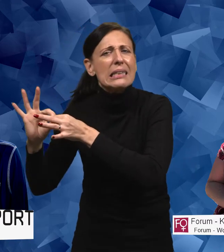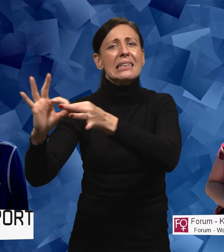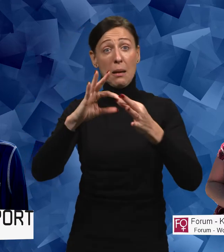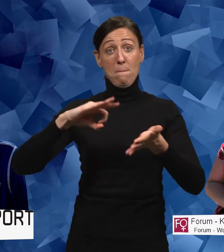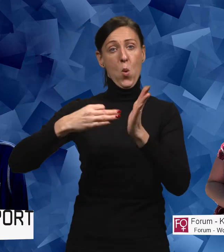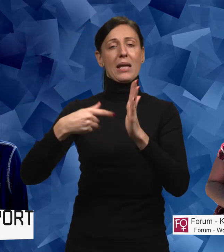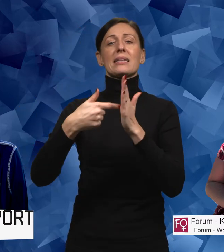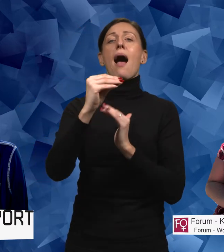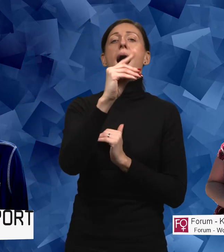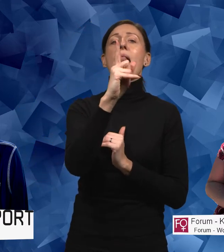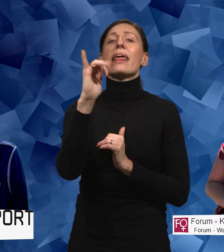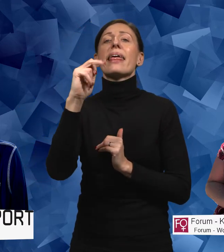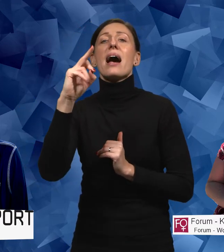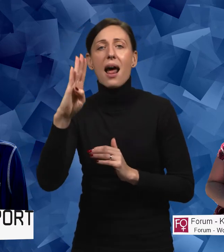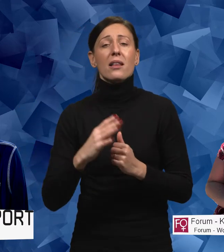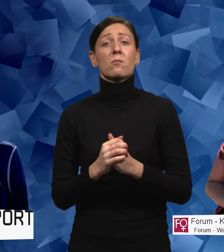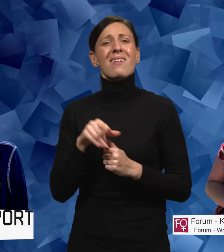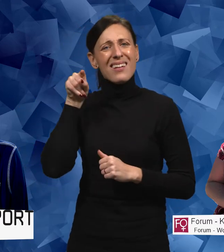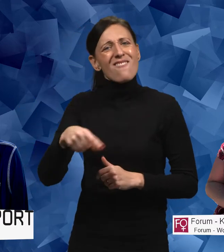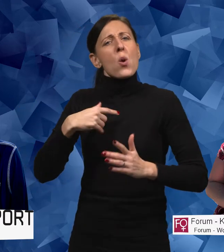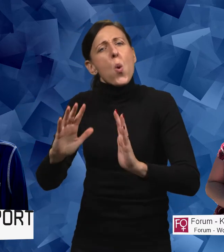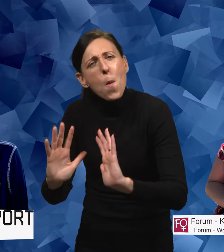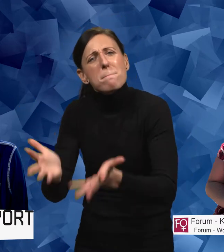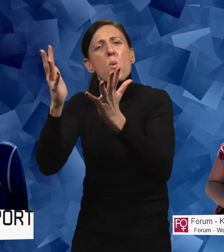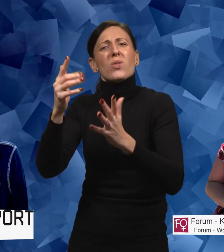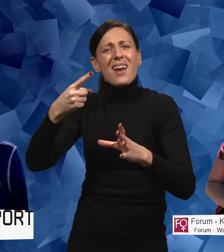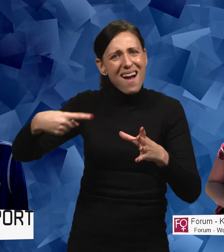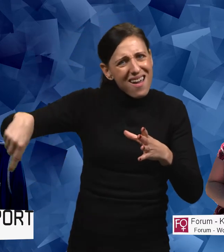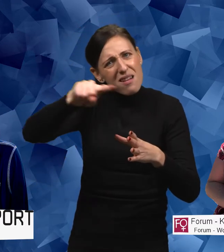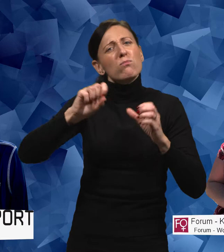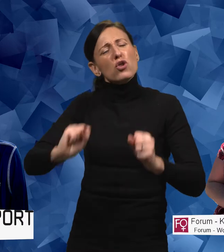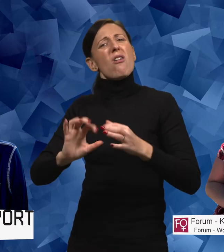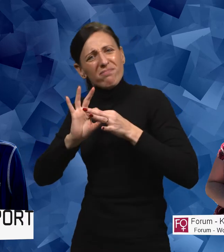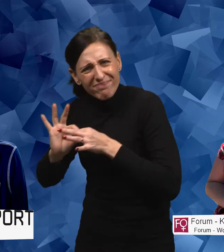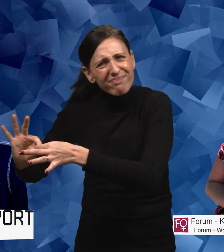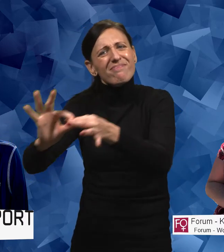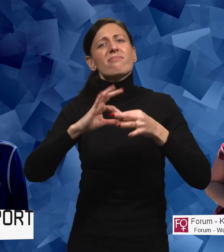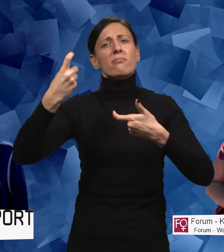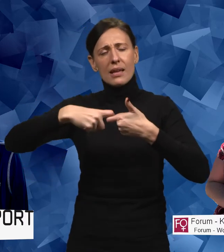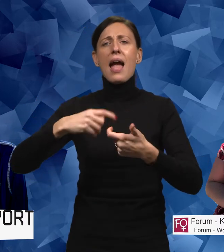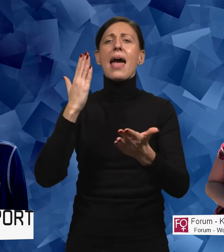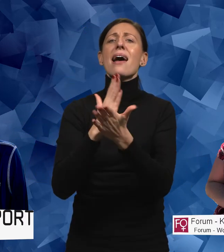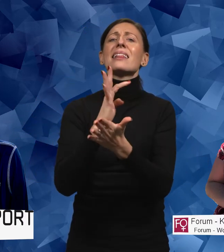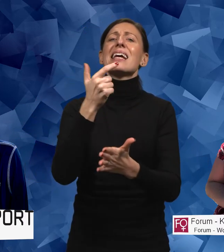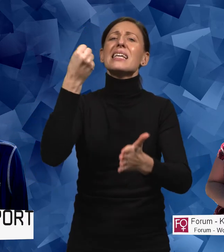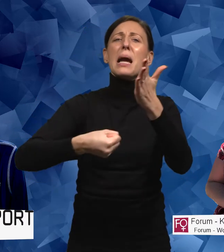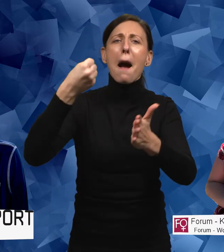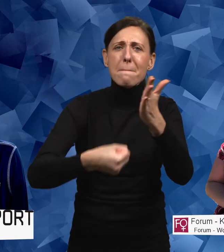projekt som heter Allierad, där vi uppmuntrar till att man ska alliera sig i rättighetskamper som